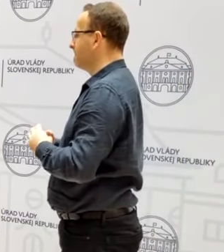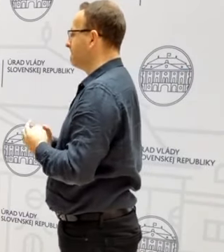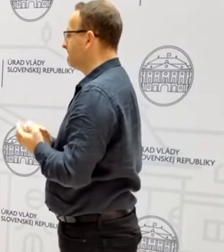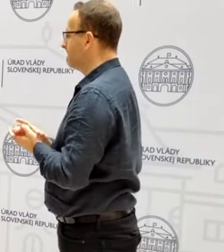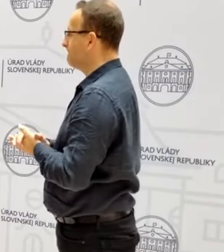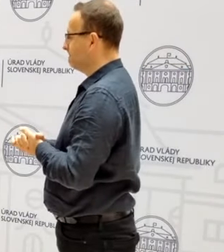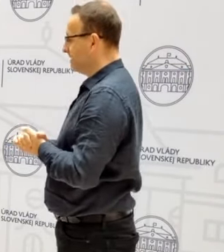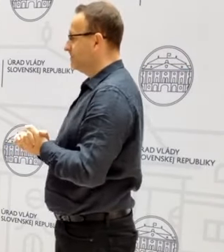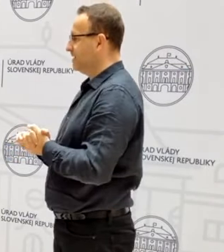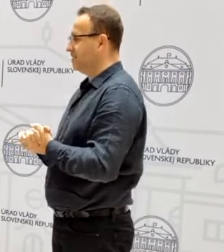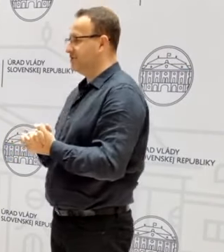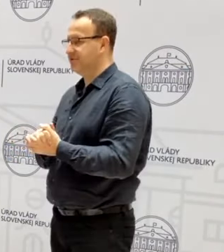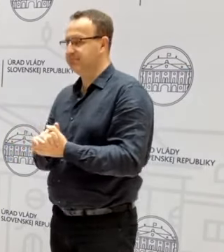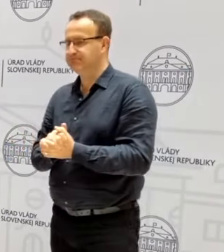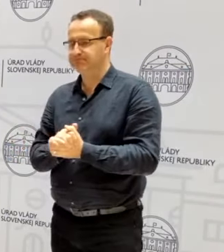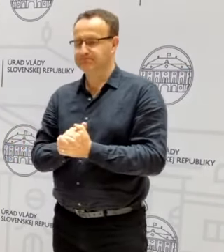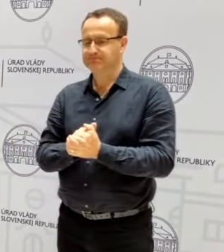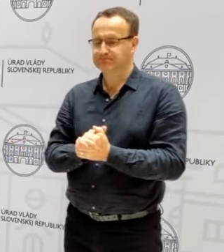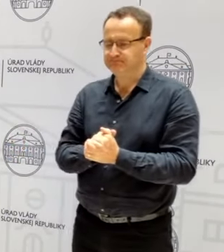Dobrý deň. Dobrý deň.